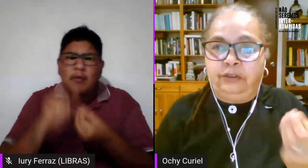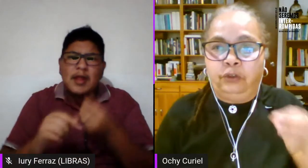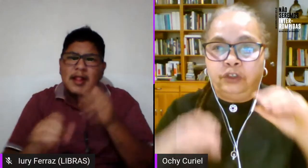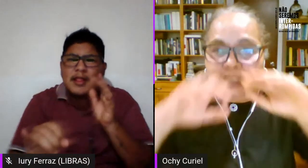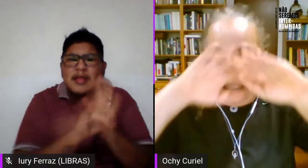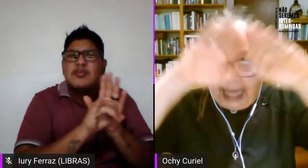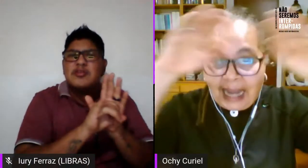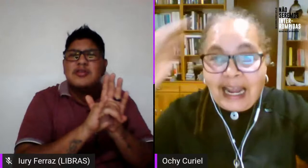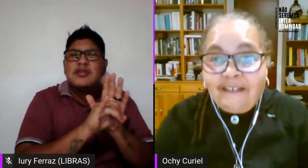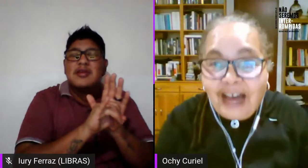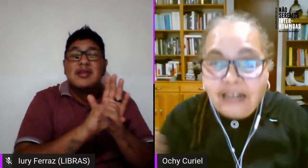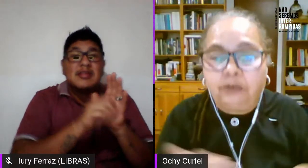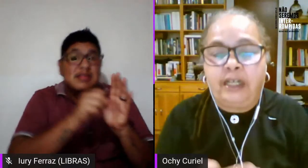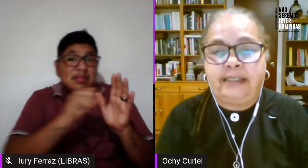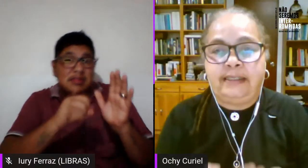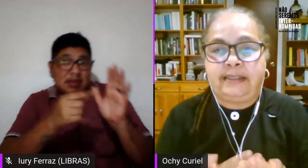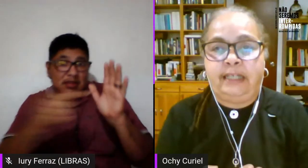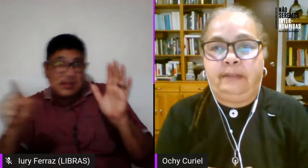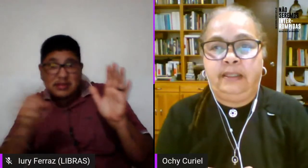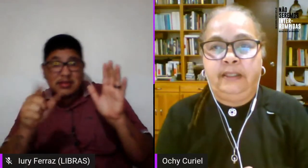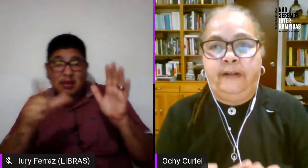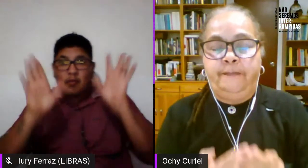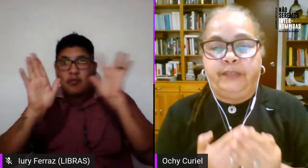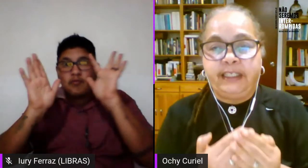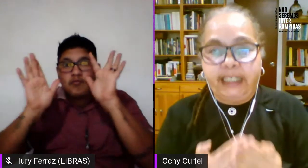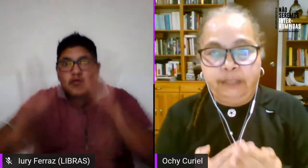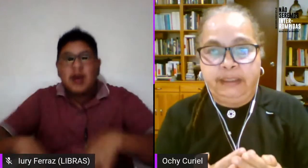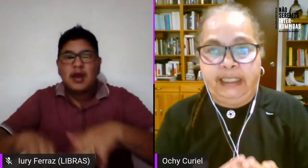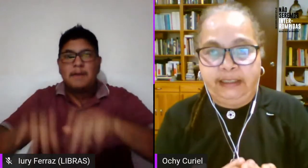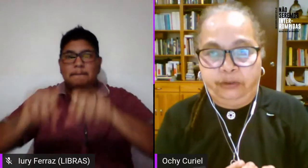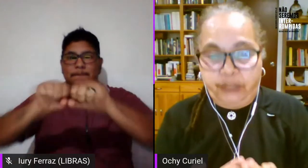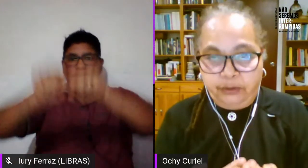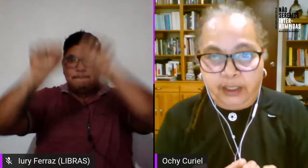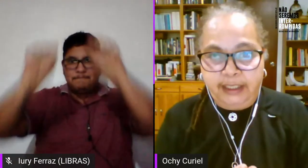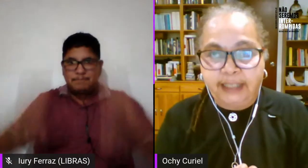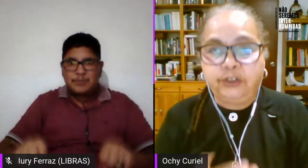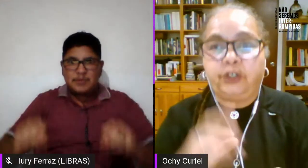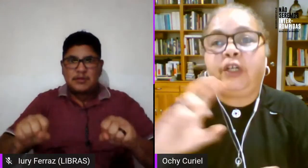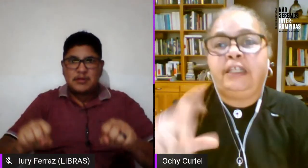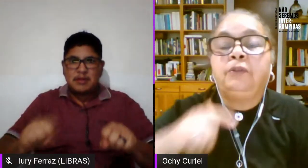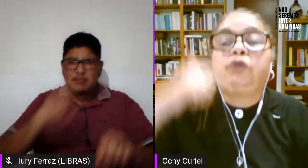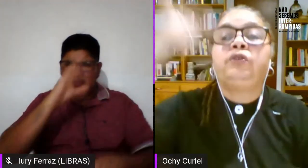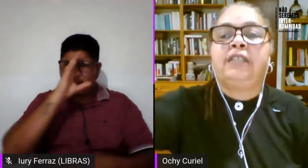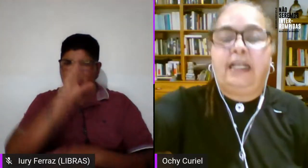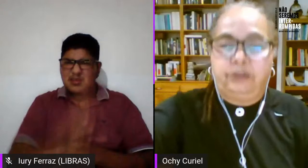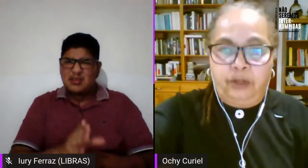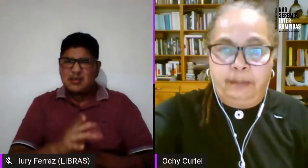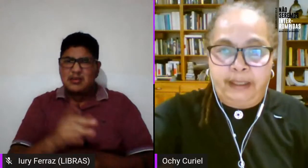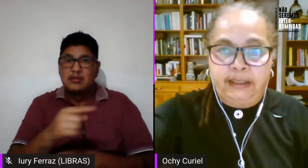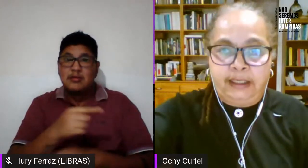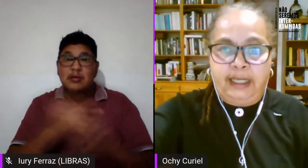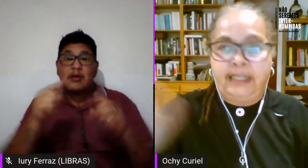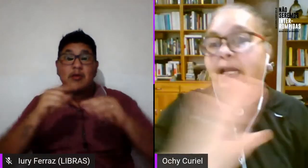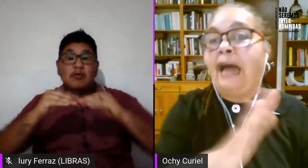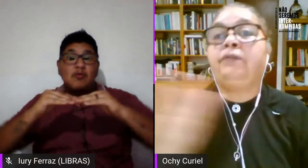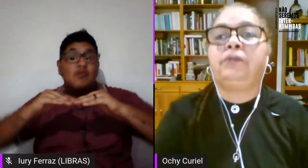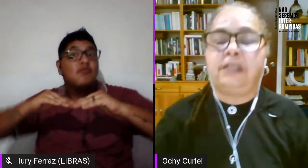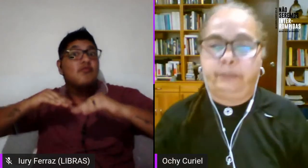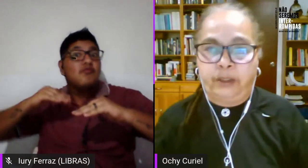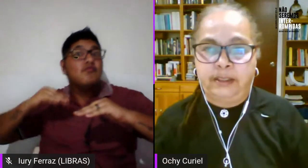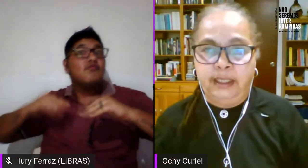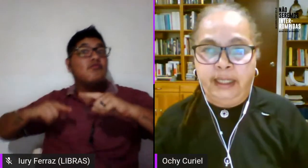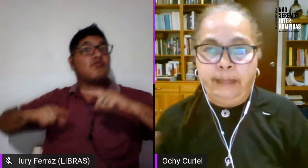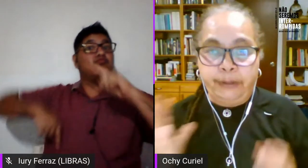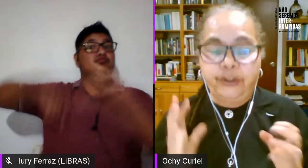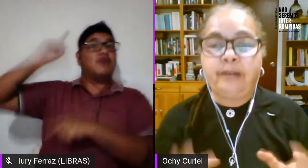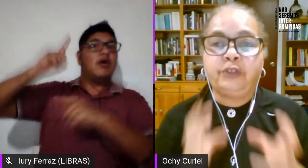sino de acabar con el sistema del régimen de la heterosexualidad yo creo que dimos un salto a partir de ahí años